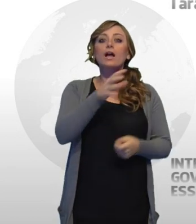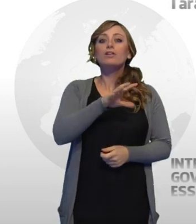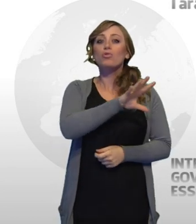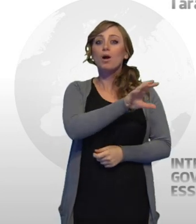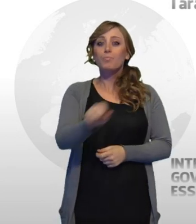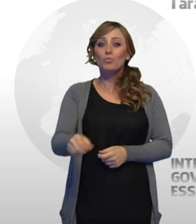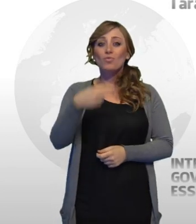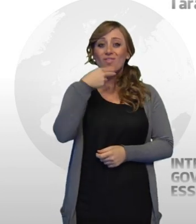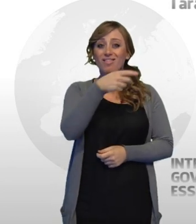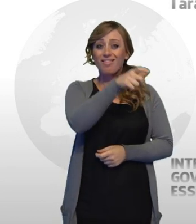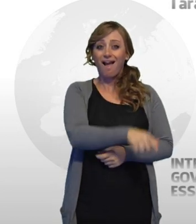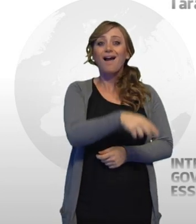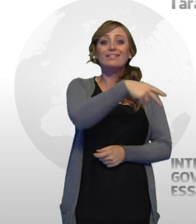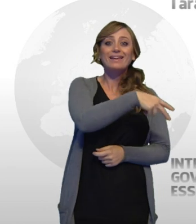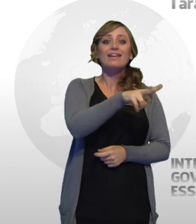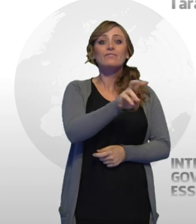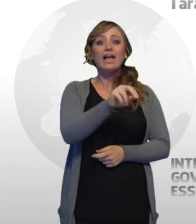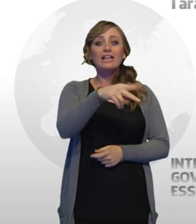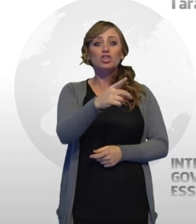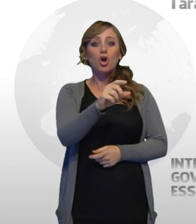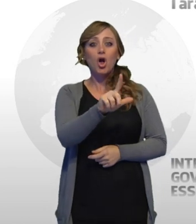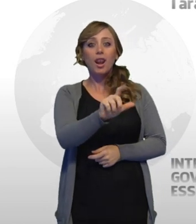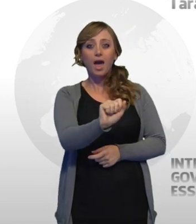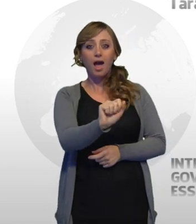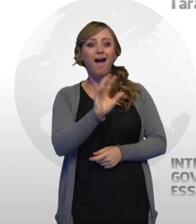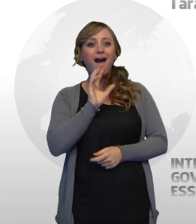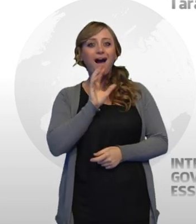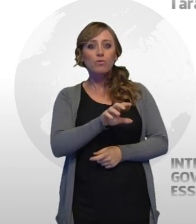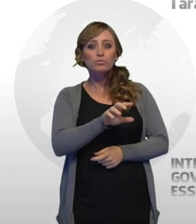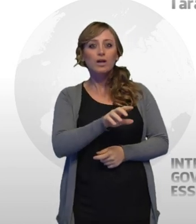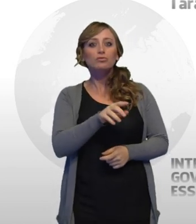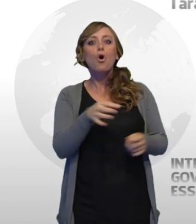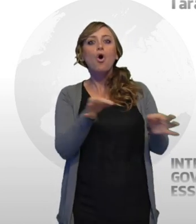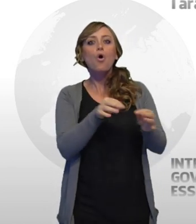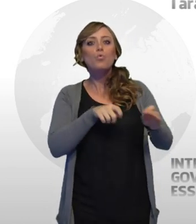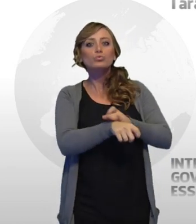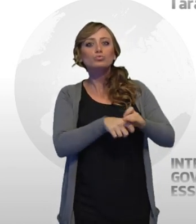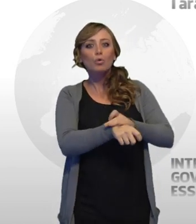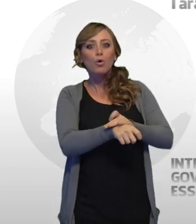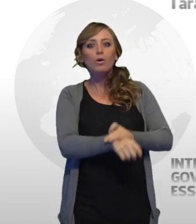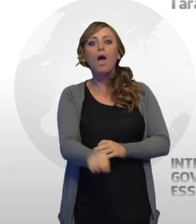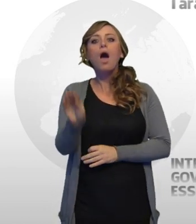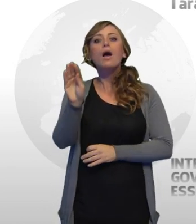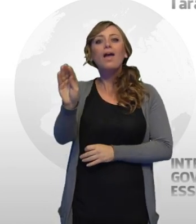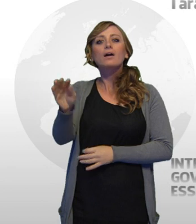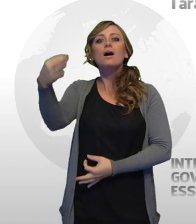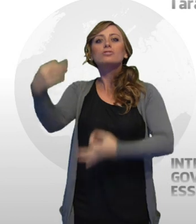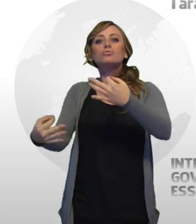svenduto sull'ILVA, nella quale è accusato di concussione. In tutto sono una